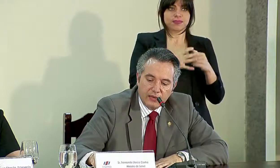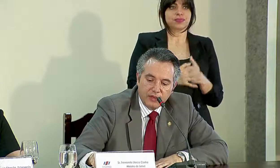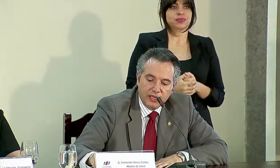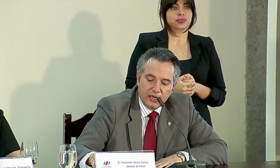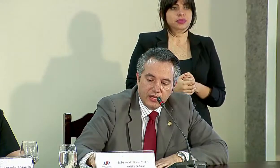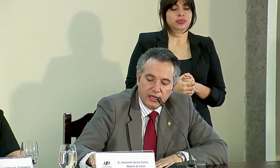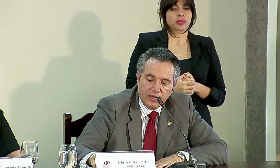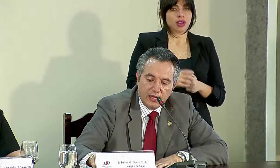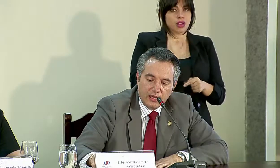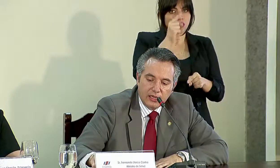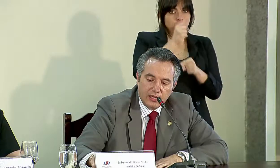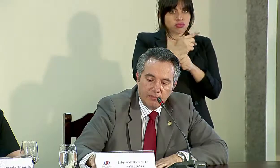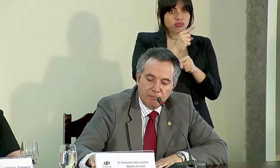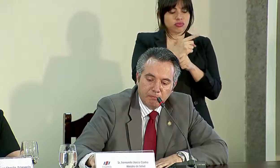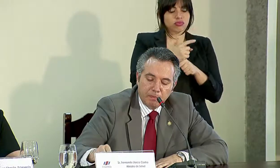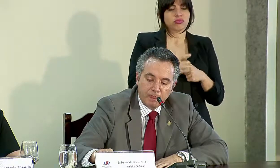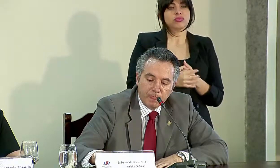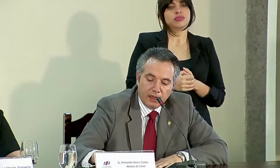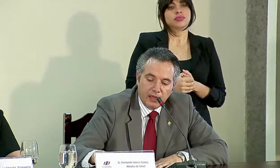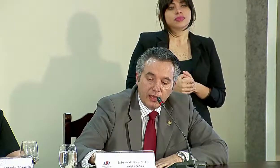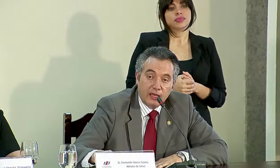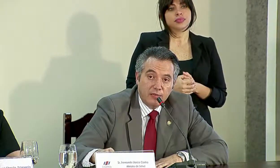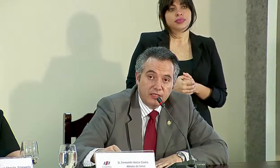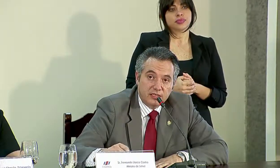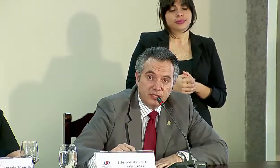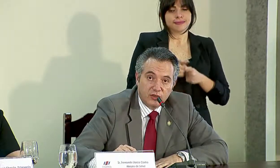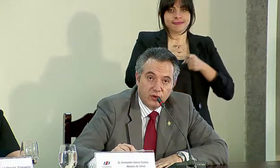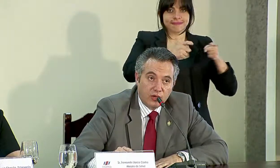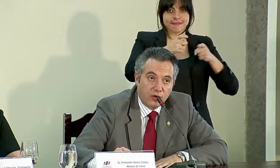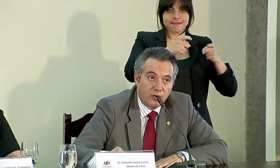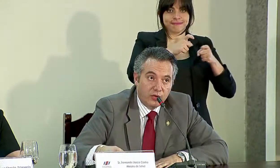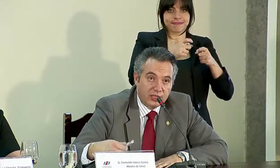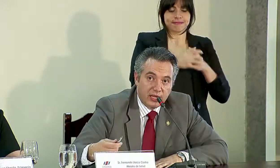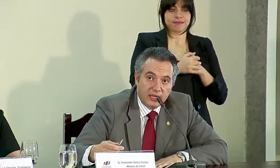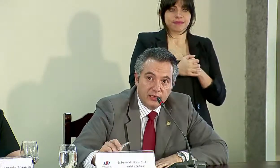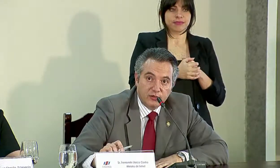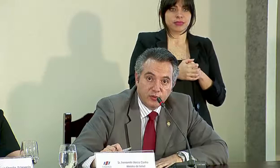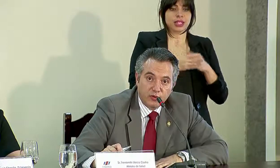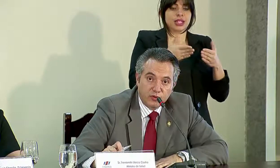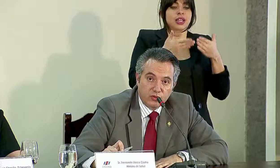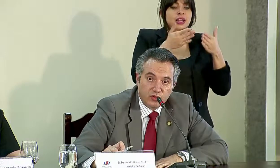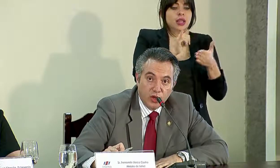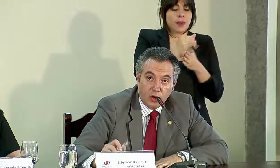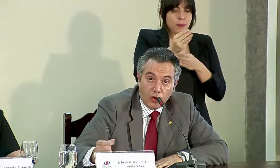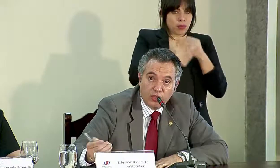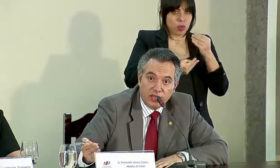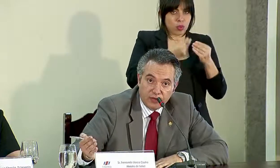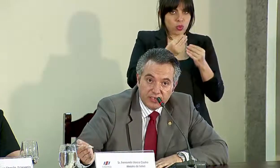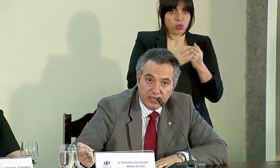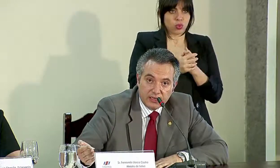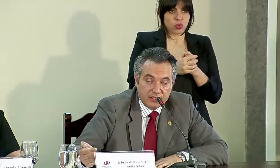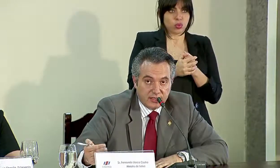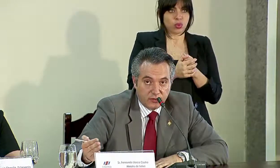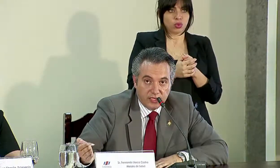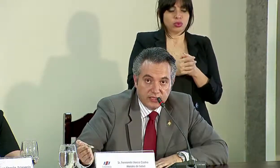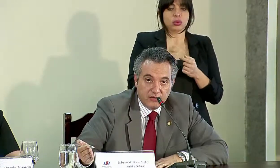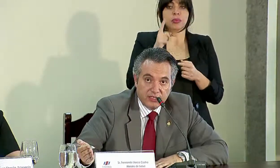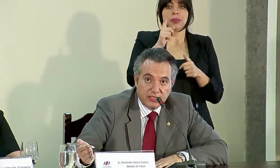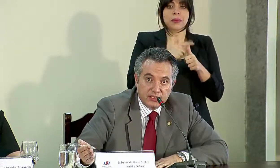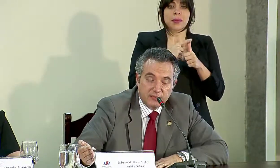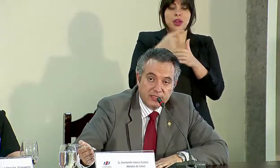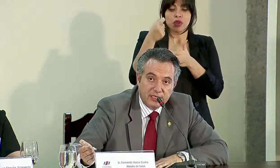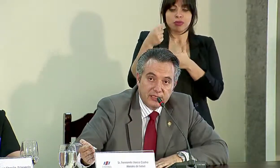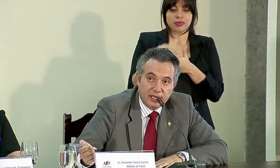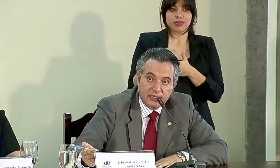la debida administración y cómo no entrega de estos productos contra recetas, que suelen